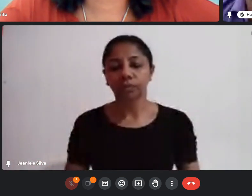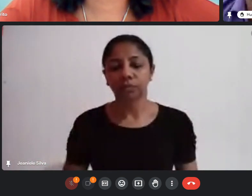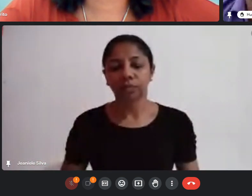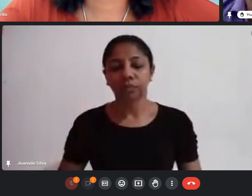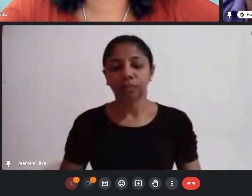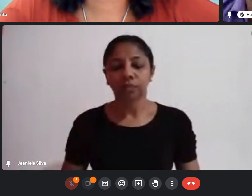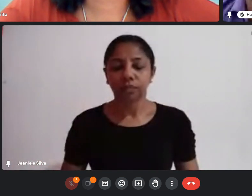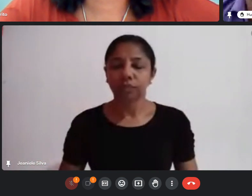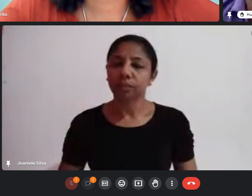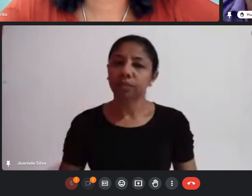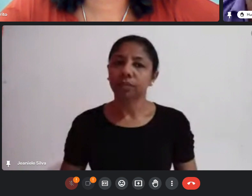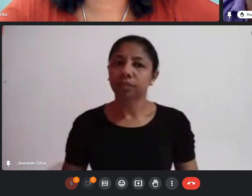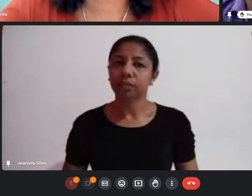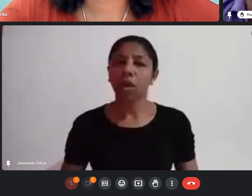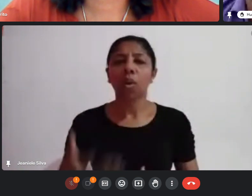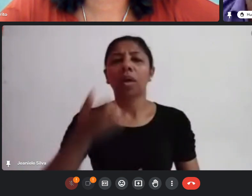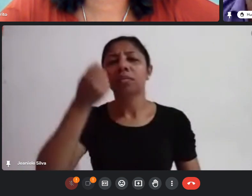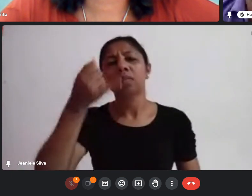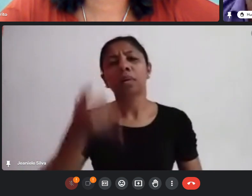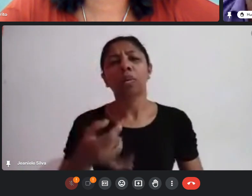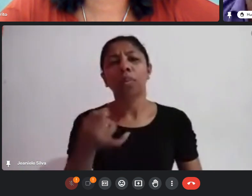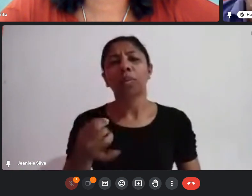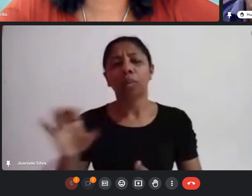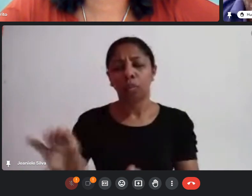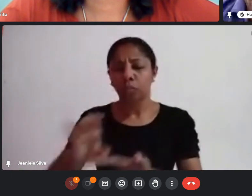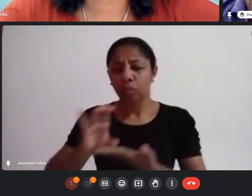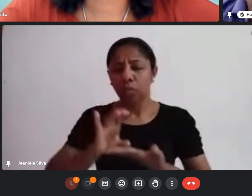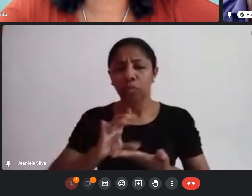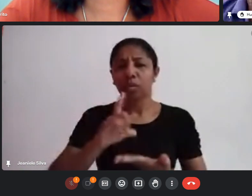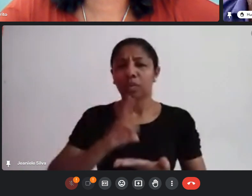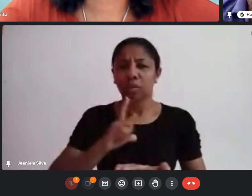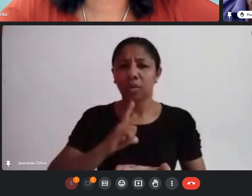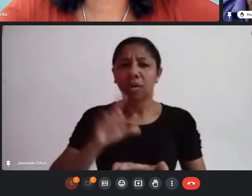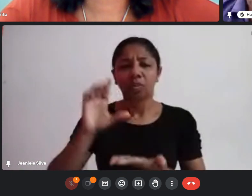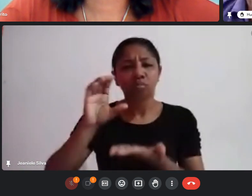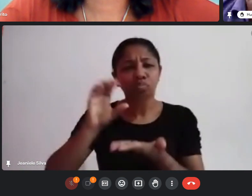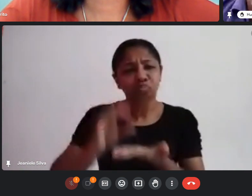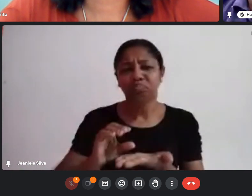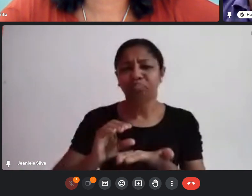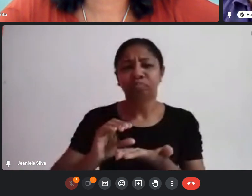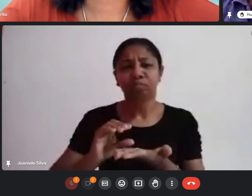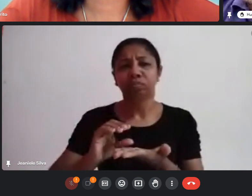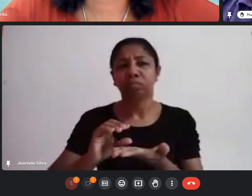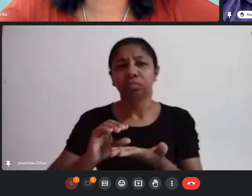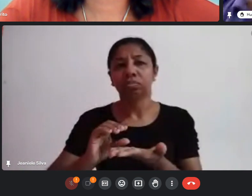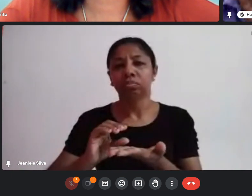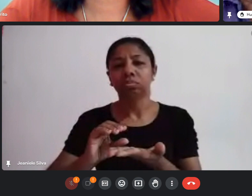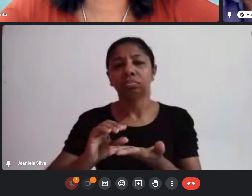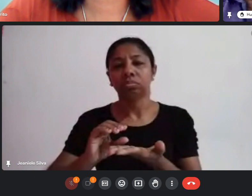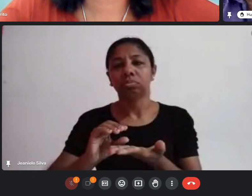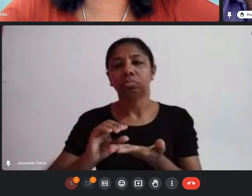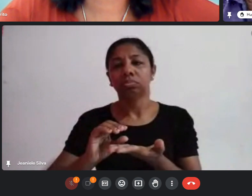o recurso que nós temos é pequeno esse percentual que nós vamos ter